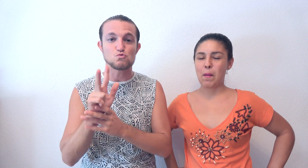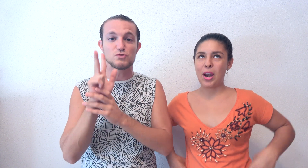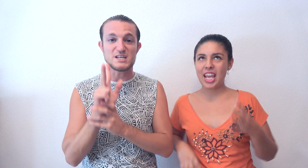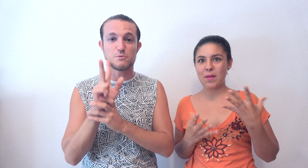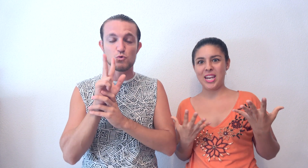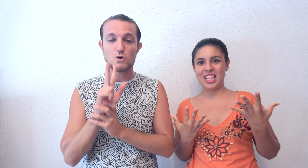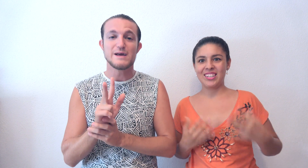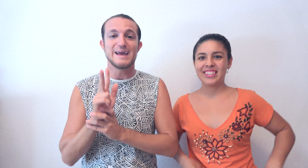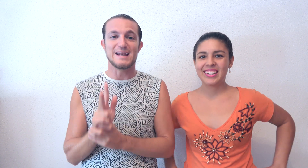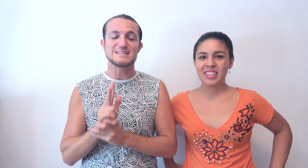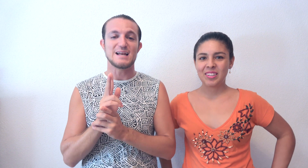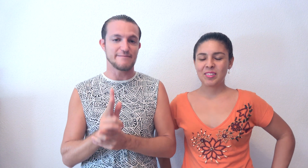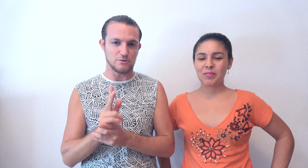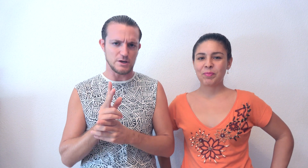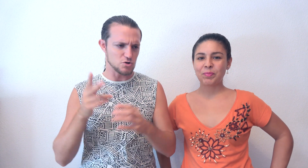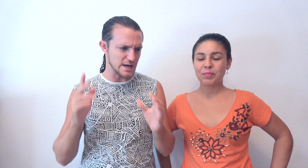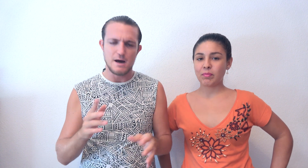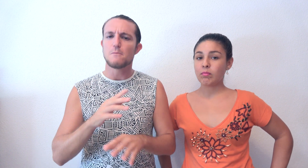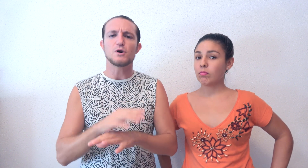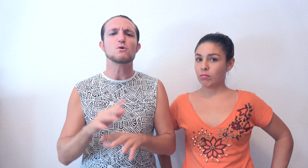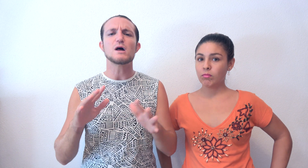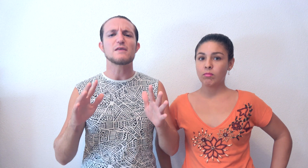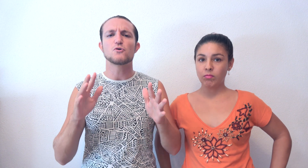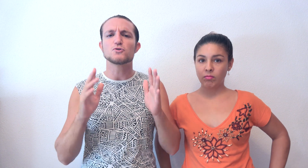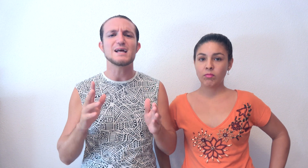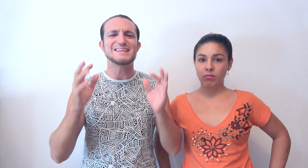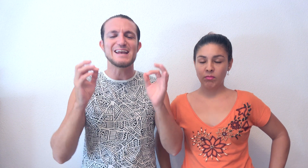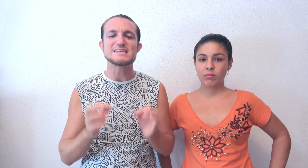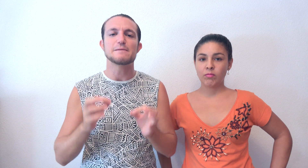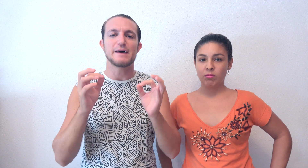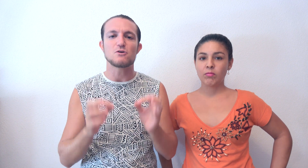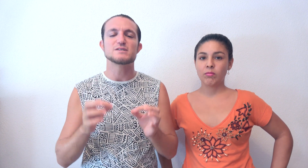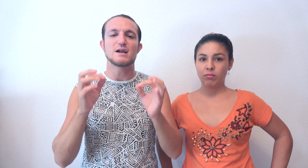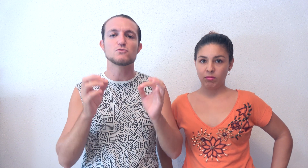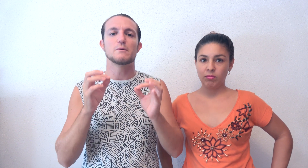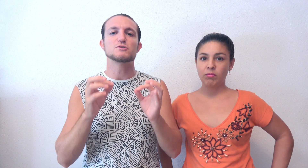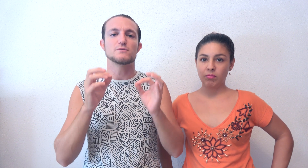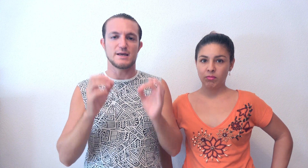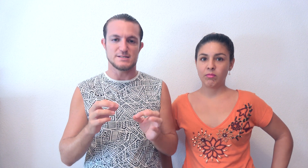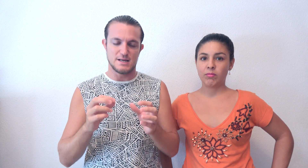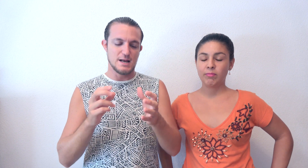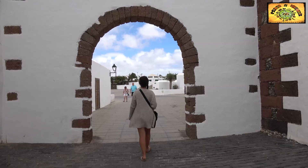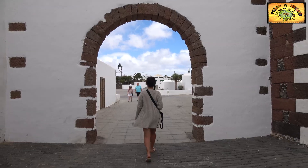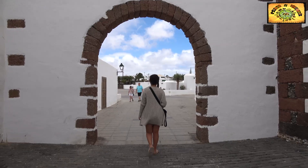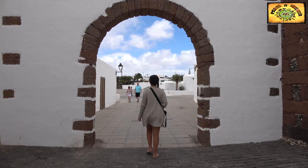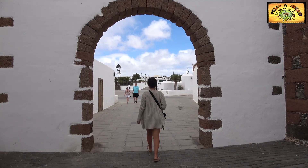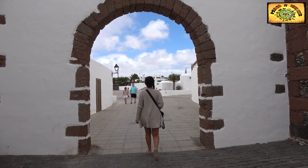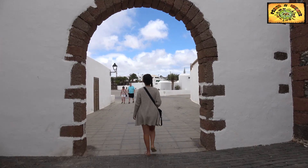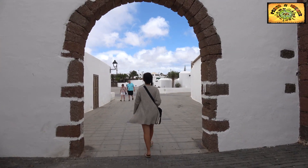un 3x1 en la isla de Lanzarote. O sea, por alguna razón u otra, tenéis que pararos en algún momento en Teguise. La primera de razones es